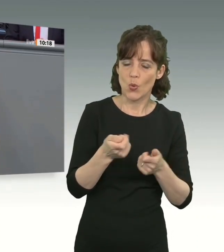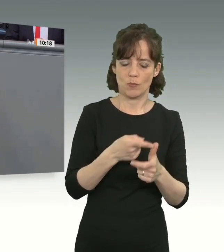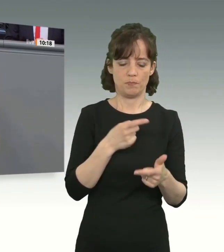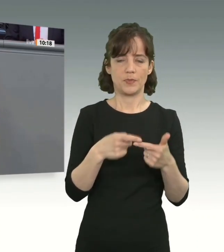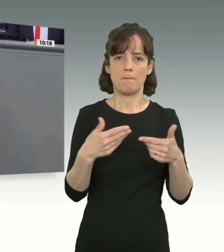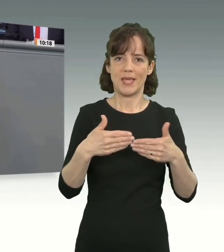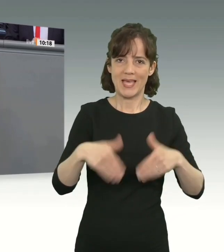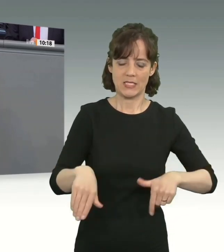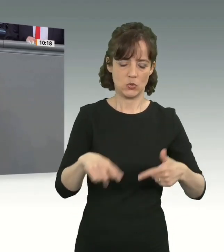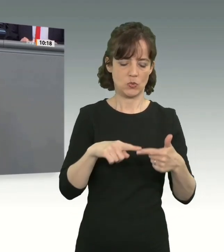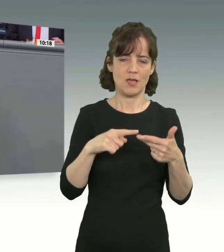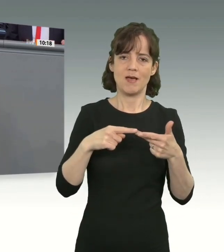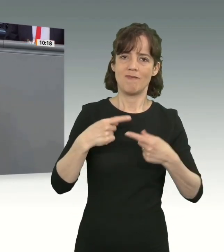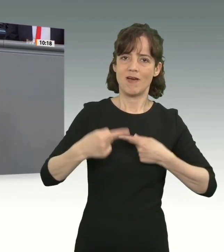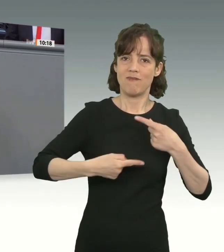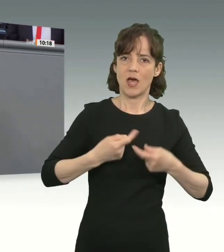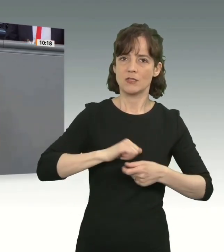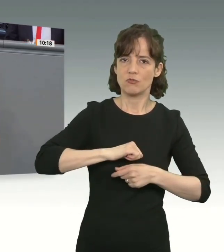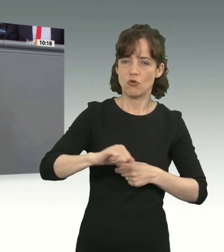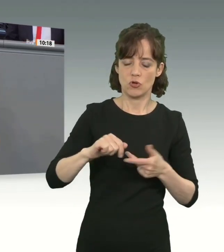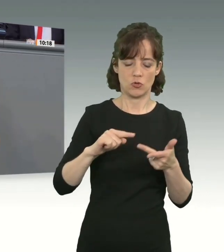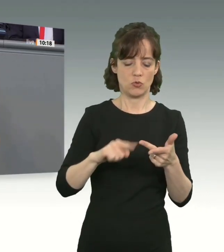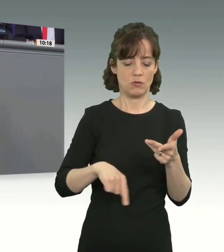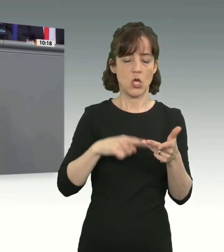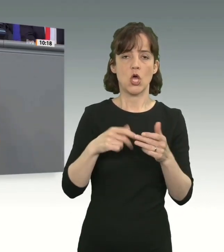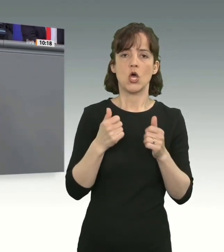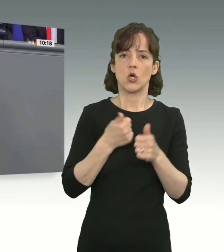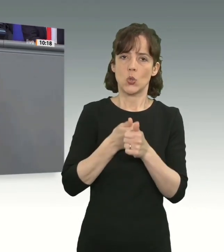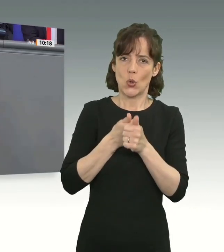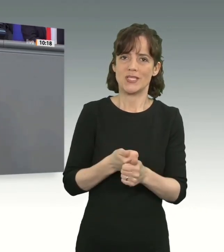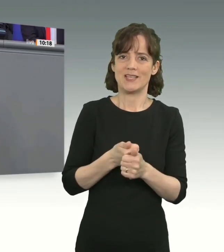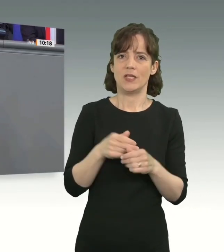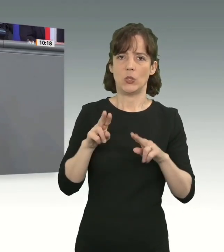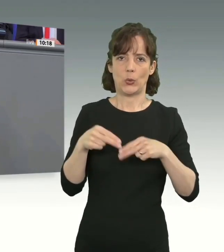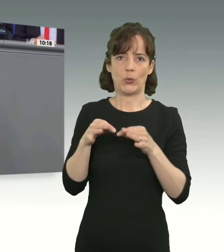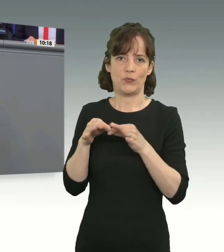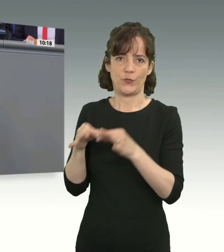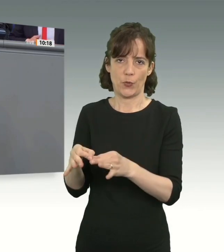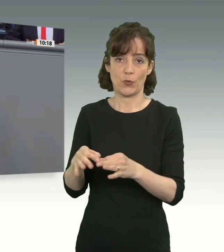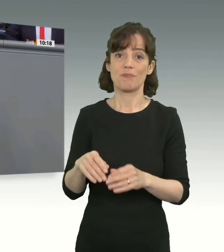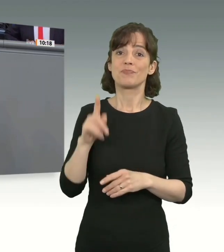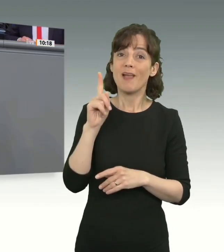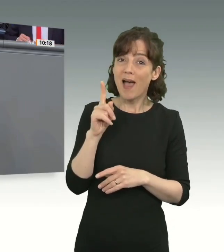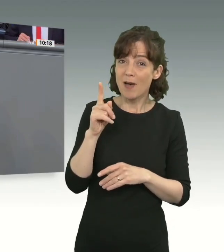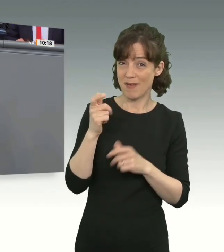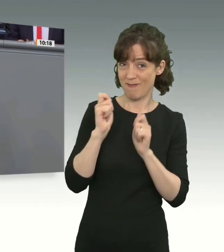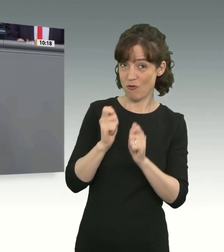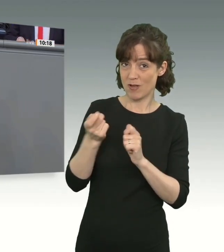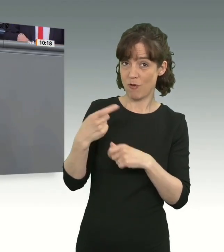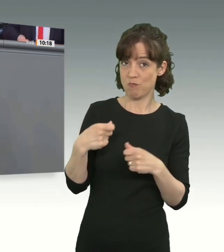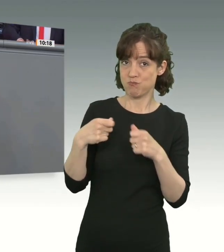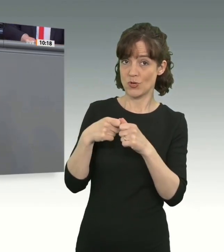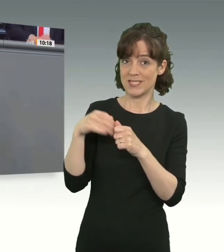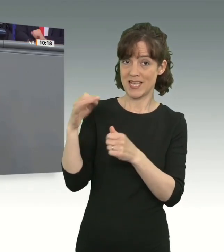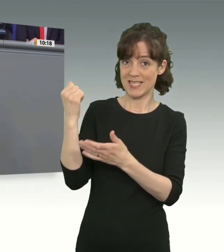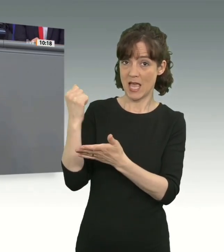zur Verfahrensbeschleunigung oder zur konsequenten Rückführung. Die Vorschläge allerdings aus dem Bundeskanzleramt entsprechen